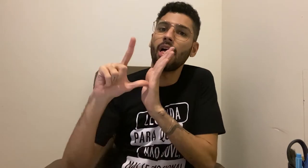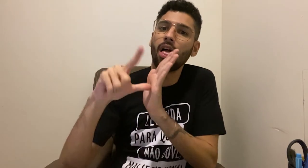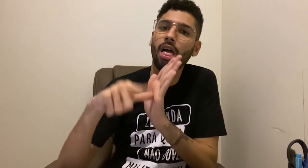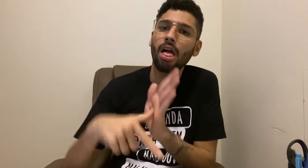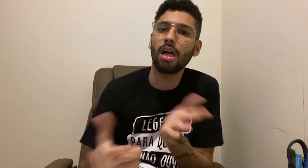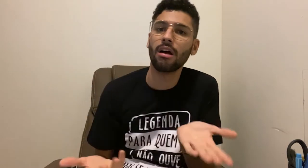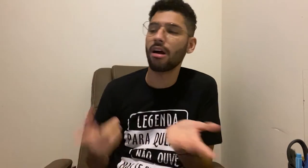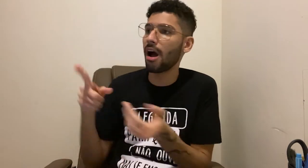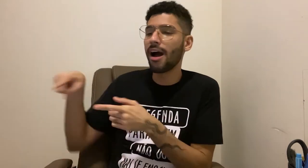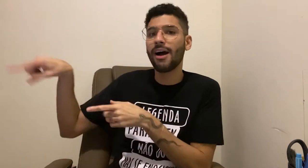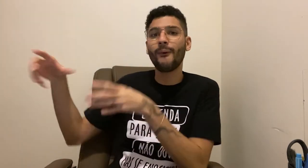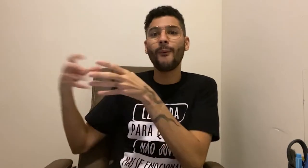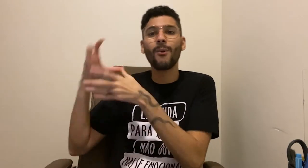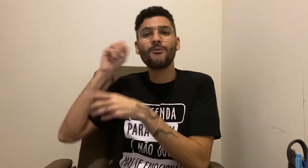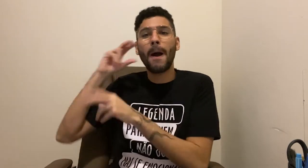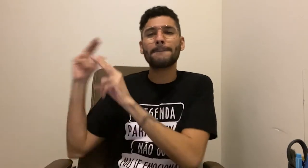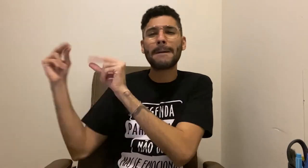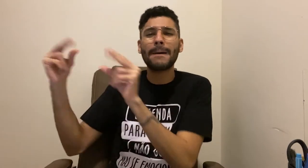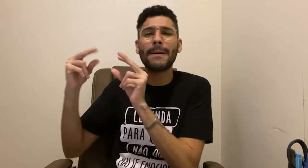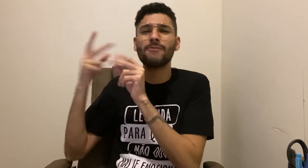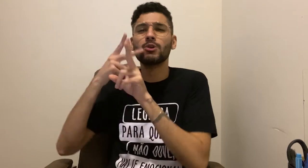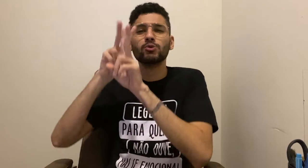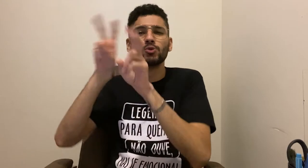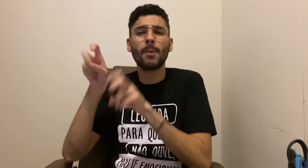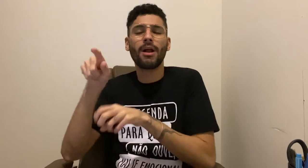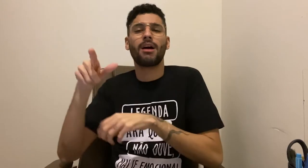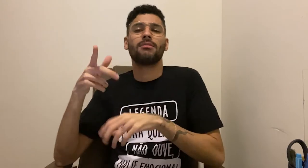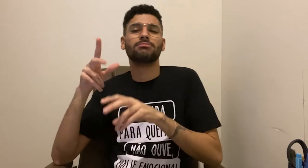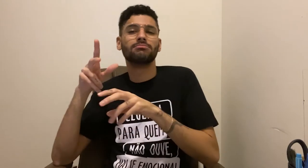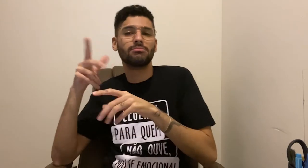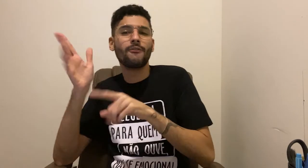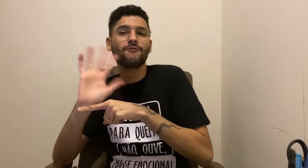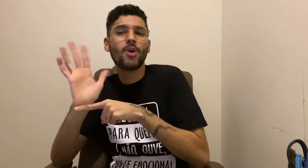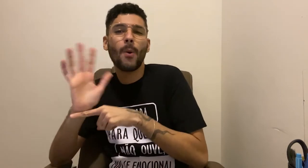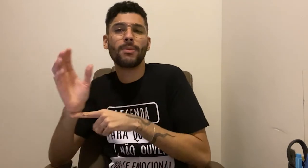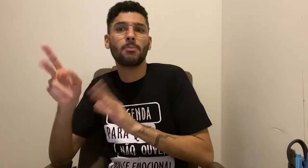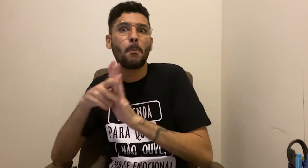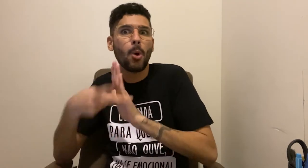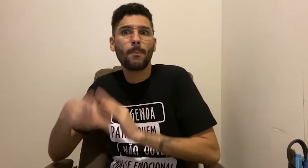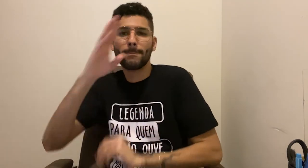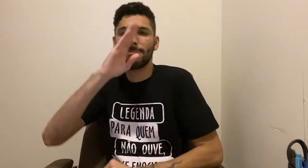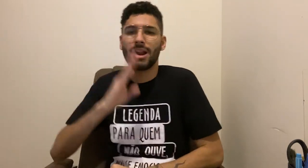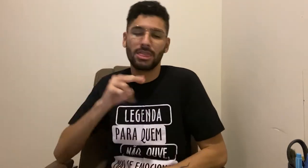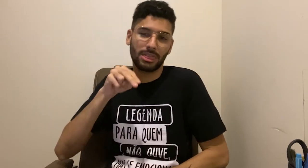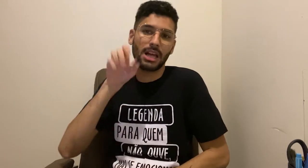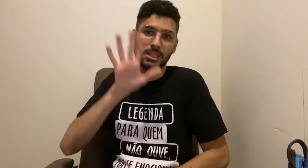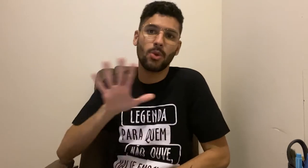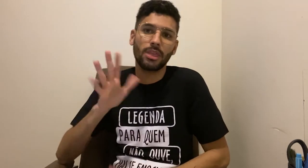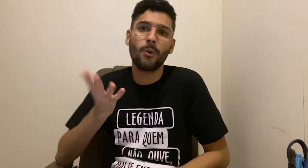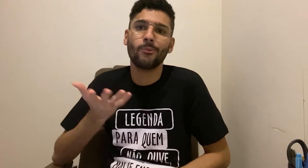Mas quando eu assisto, já se passou muito tempo. As pessoas já não estão mais se falando sobre esse filme.